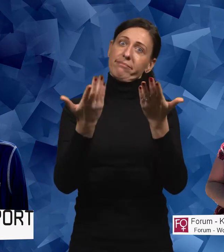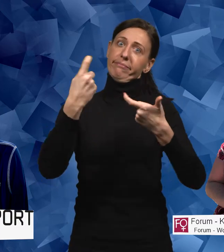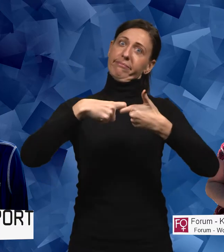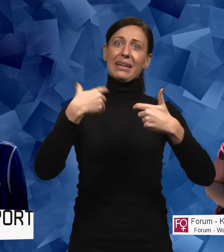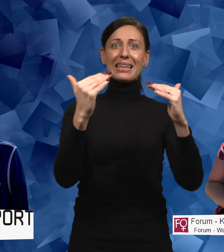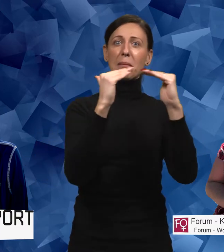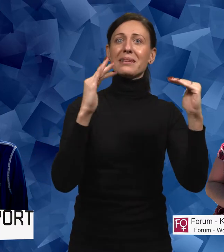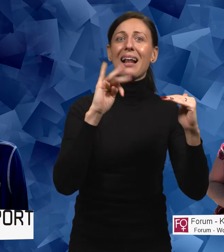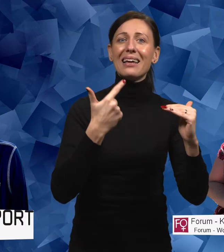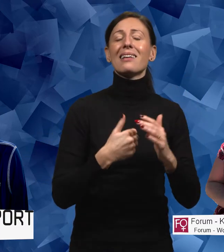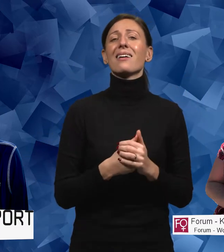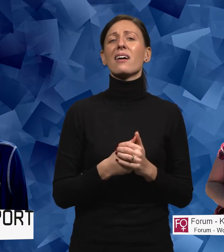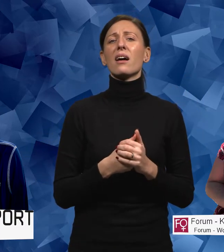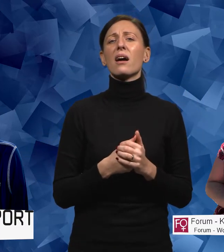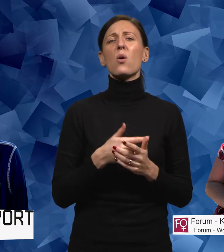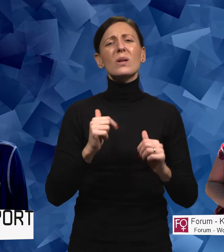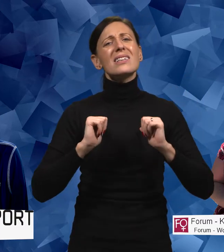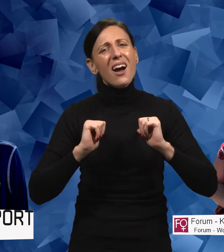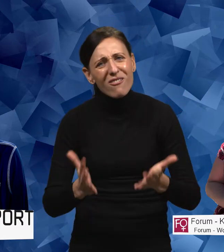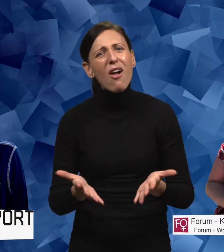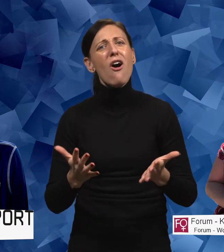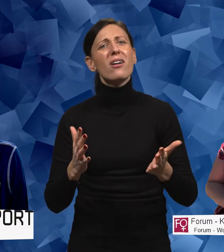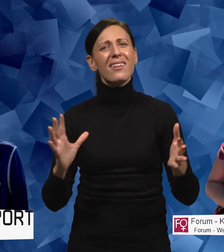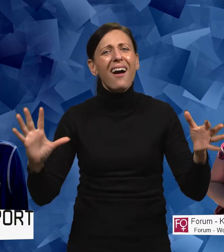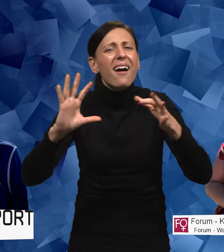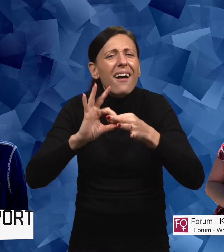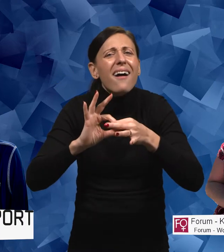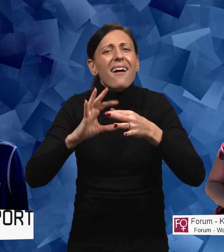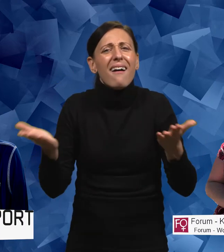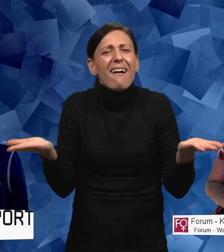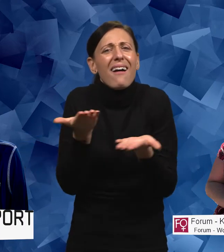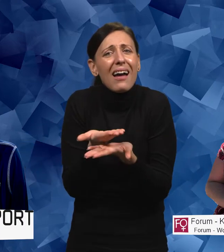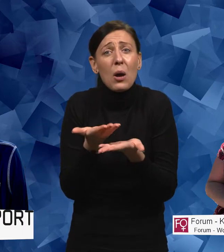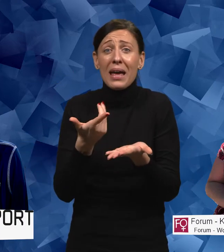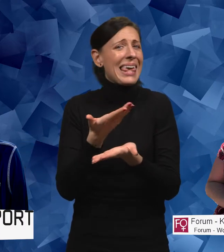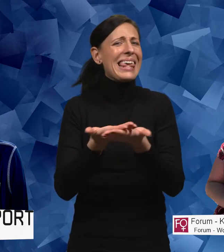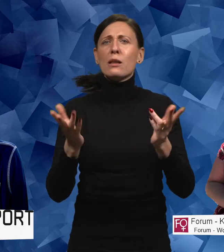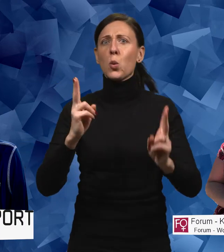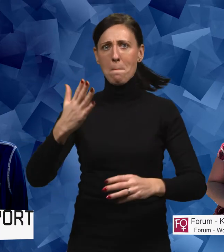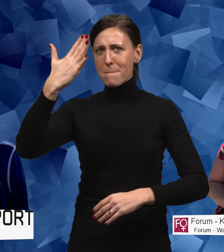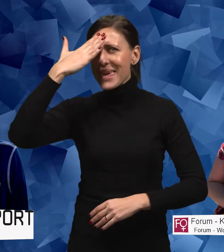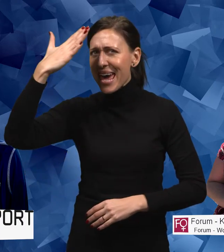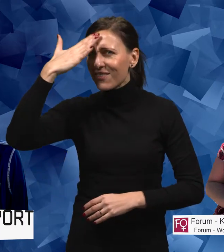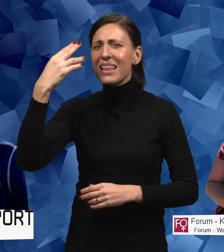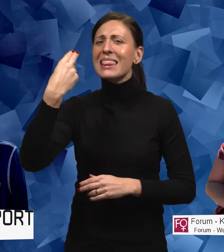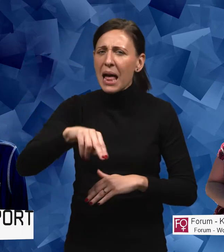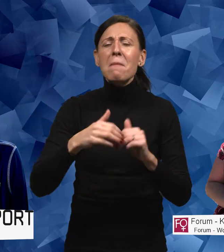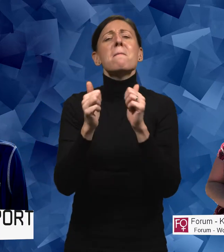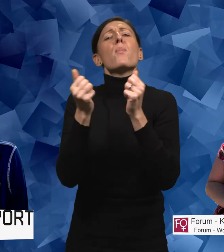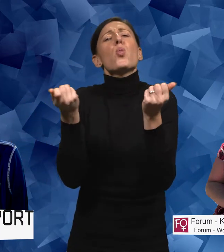jämställdhet. Och det är klart att det samspelar. Det är ju inte medvetet. Men på något sätt så